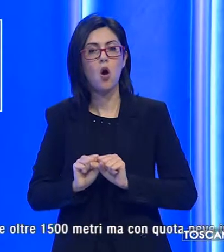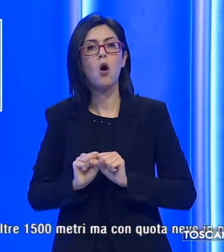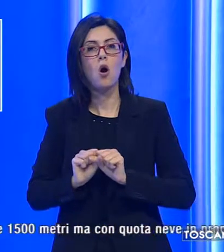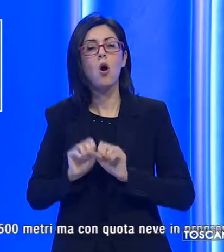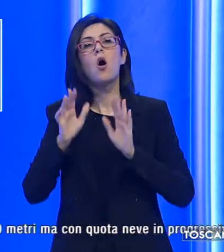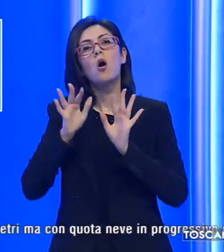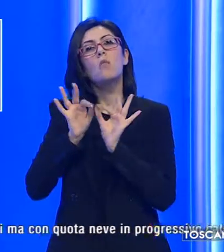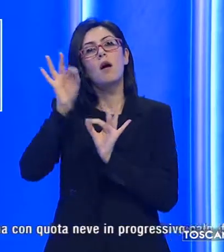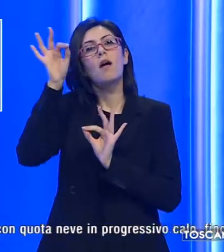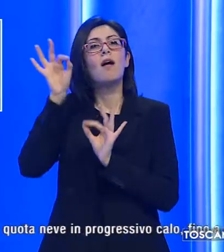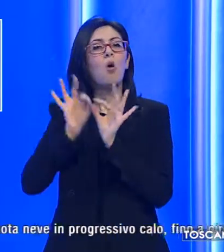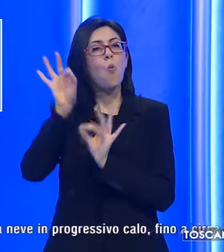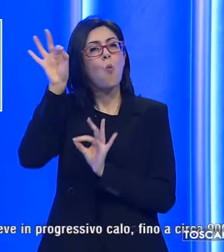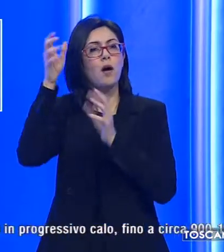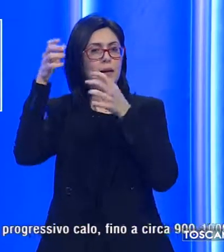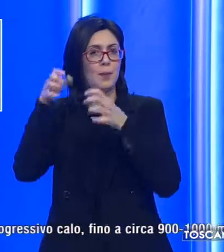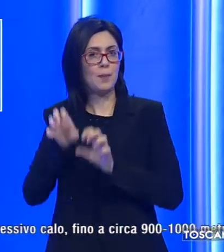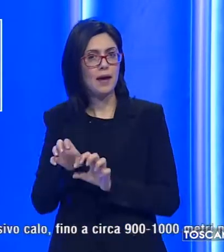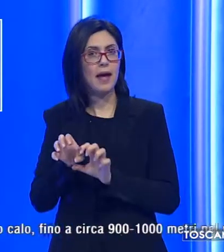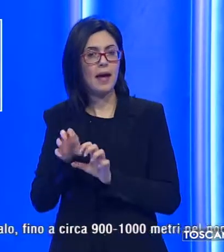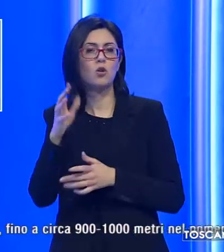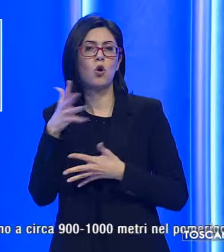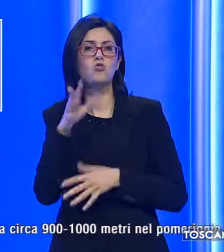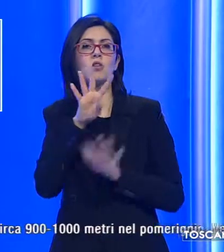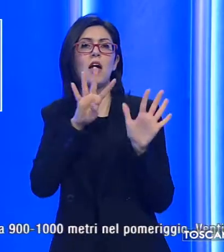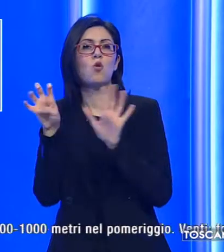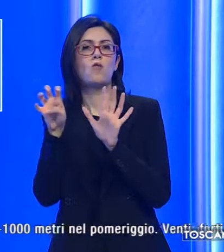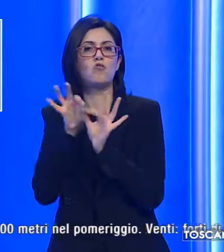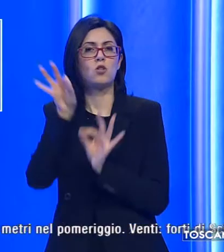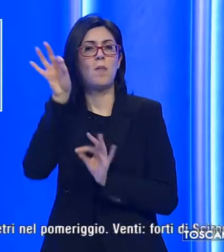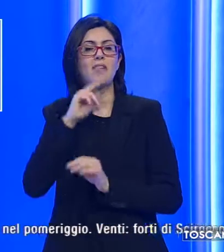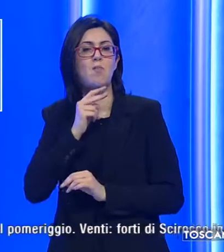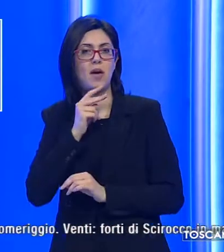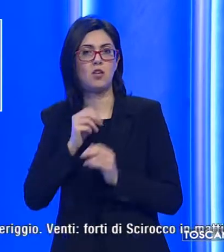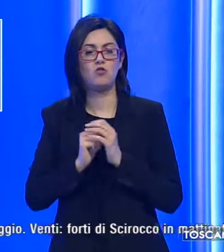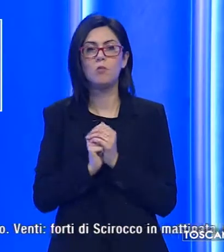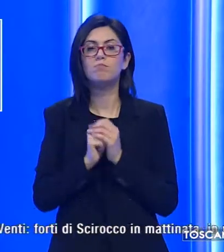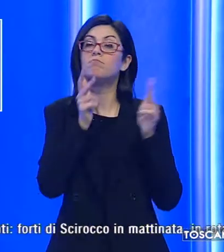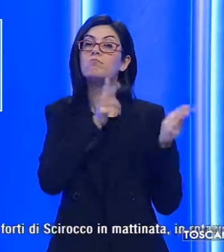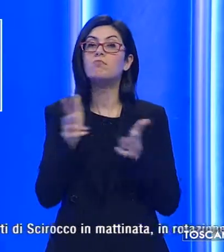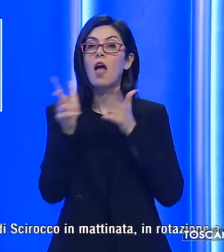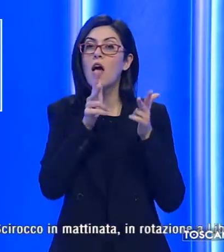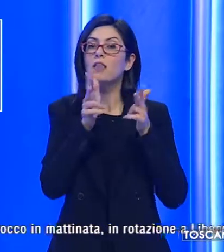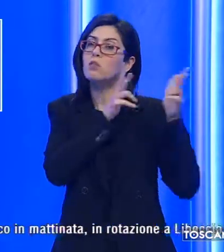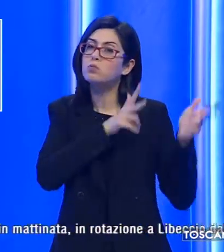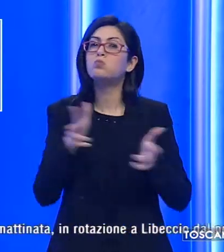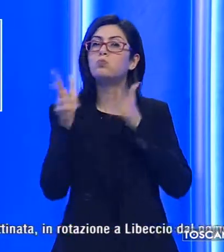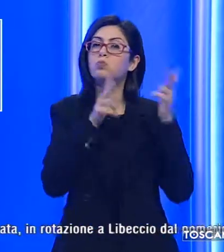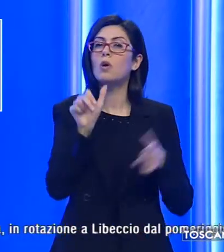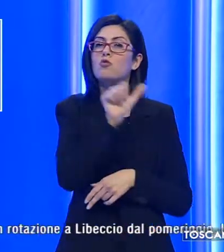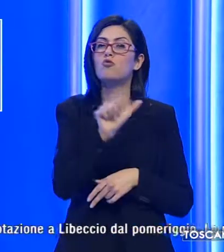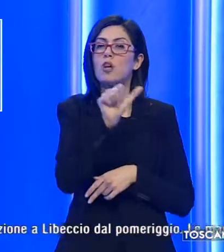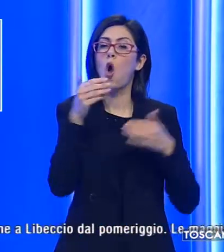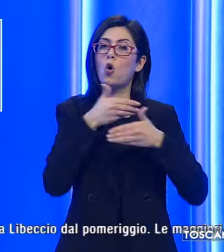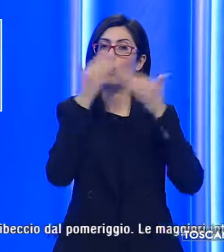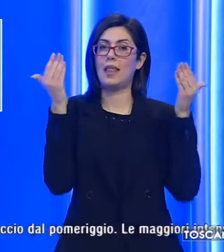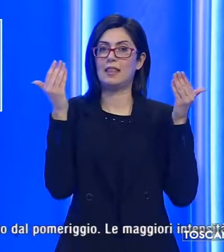neve in progressivo calo, fino a circa 900 metri nel pomeriggio. I venti, forti i venti di scirocco